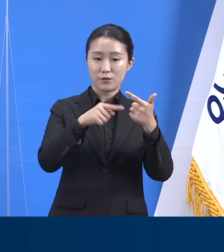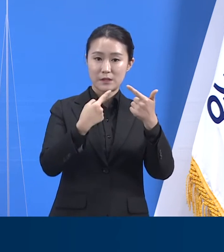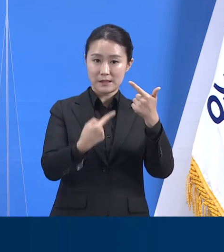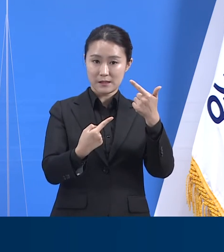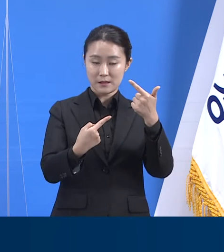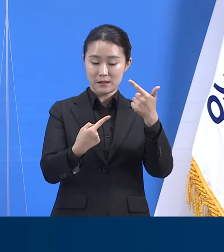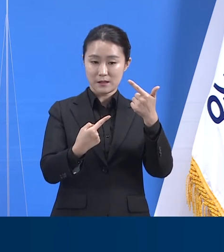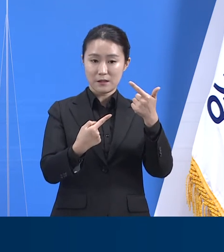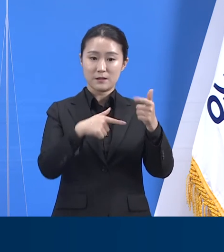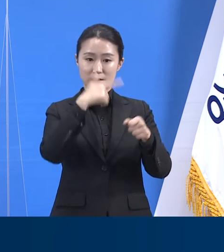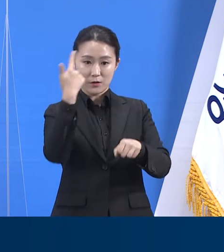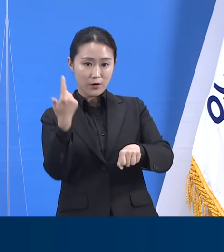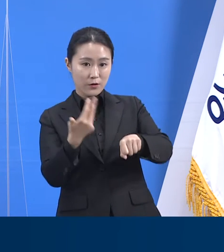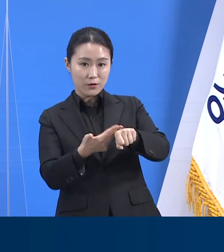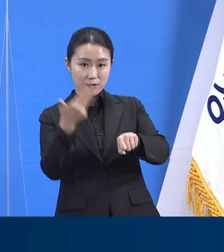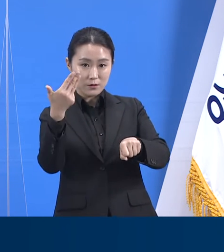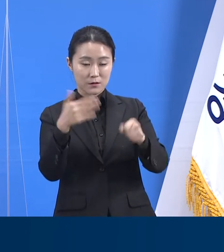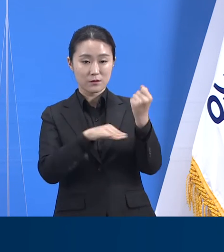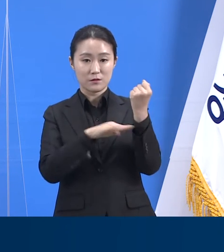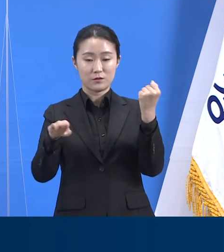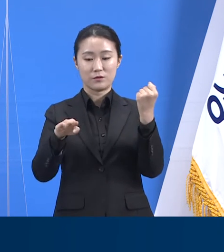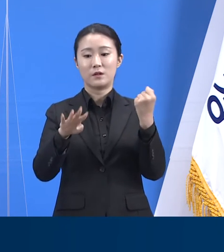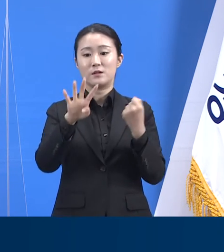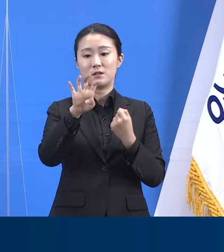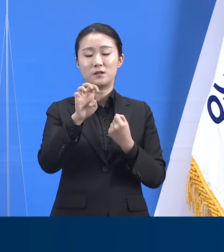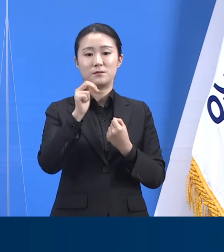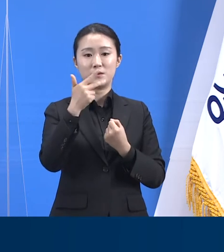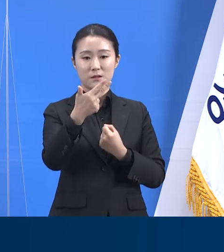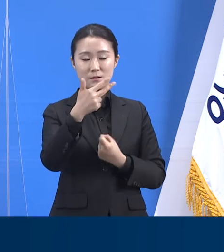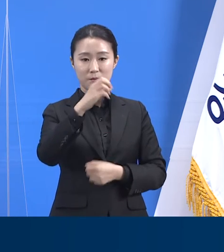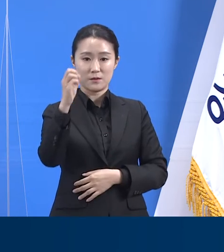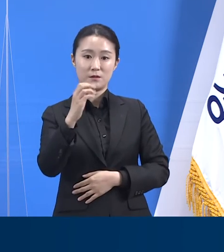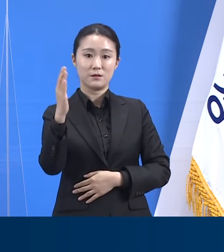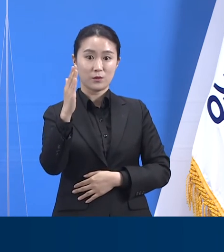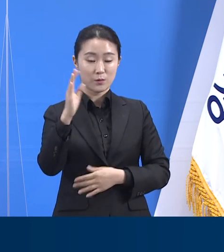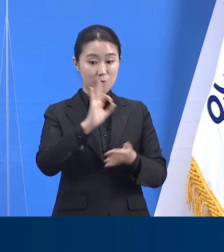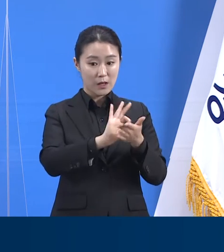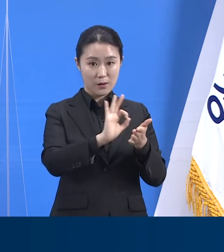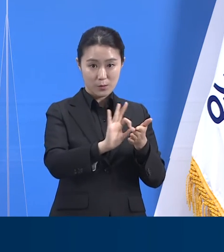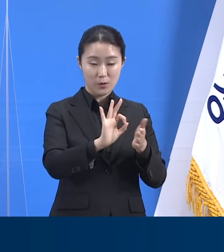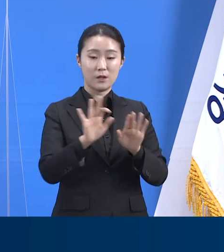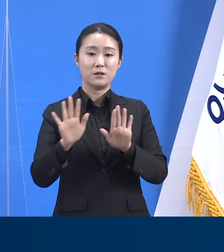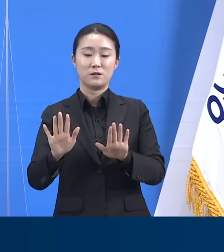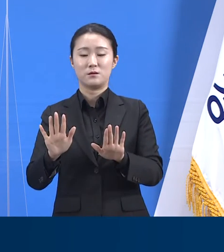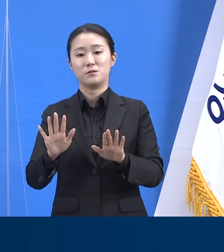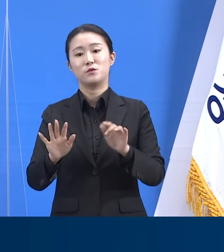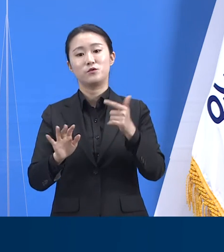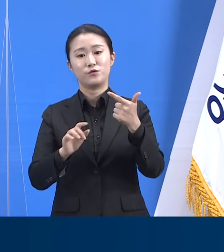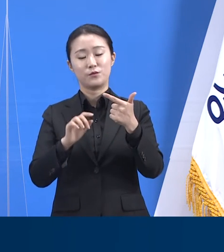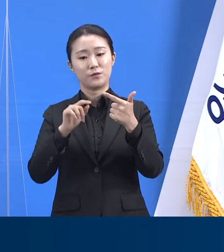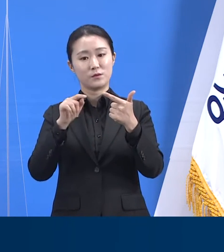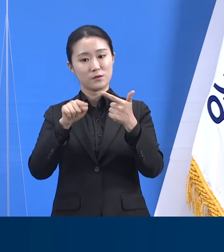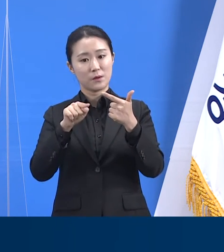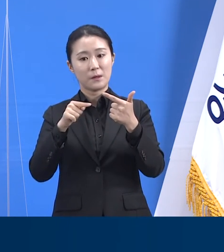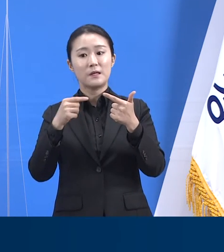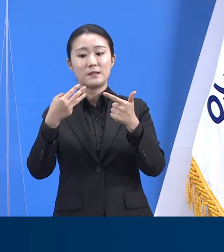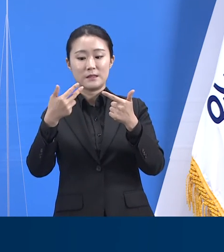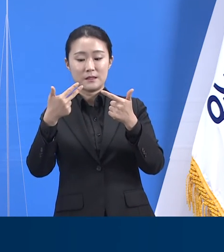20시 기준 47.9% 가동률 대비 6.7%포인트 증가했습니다.